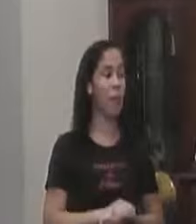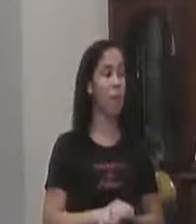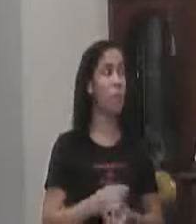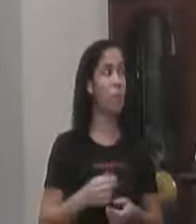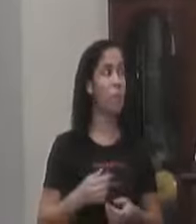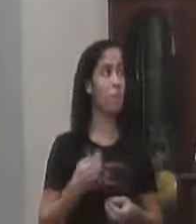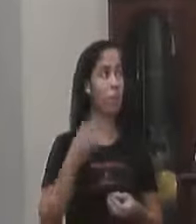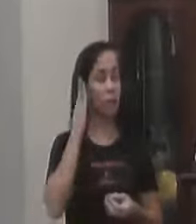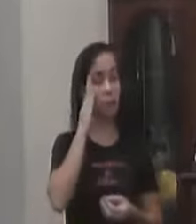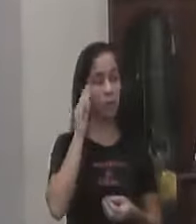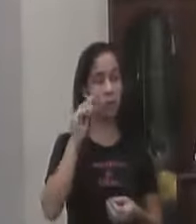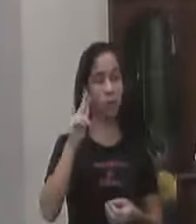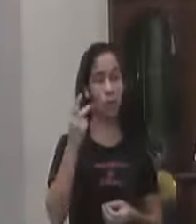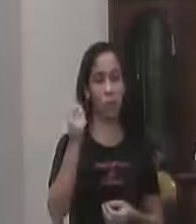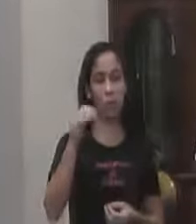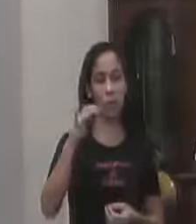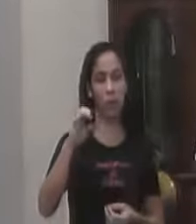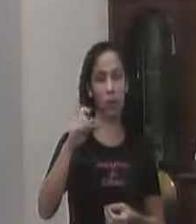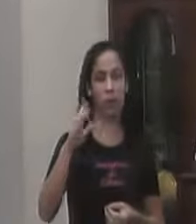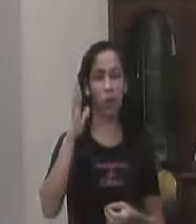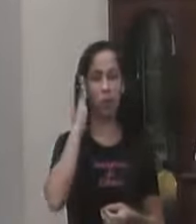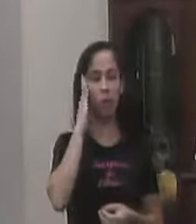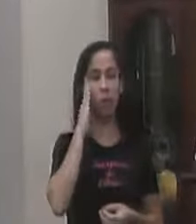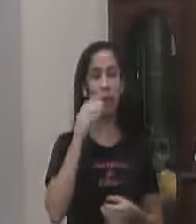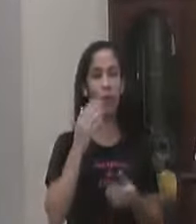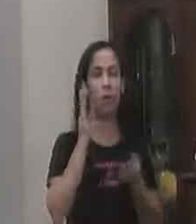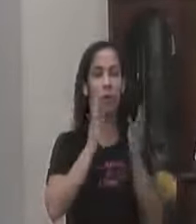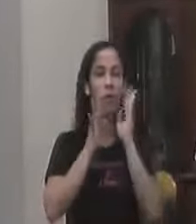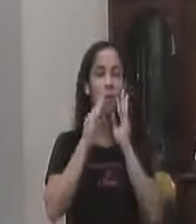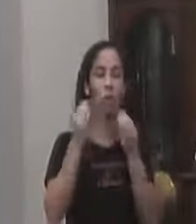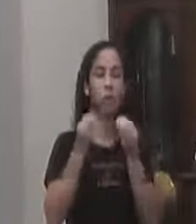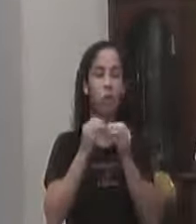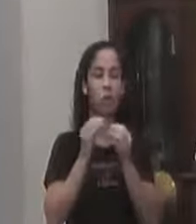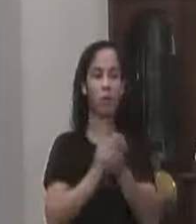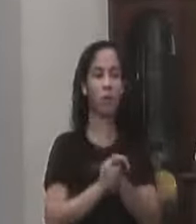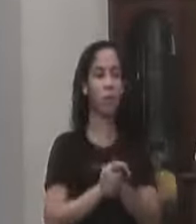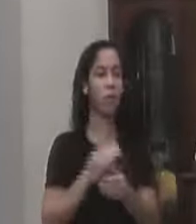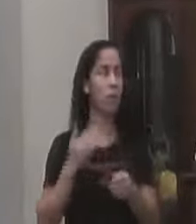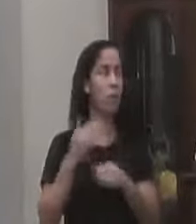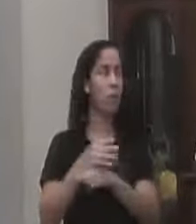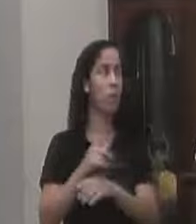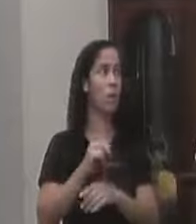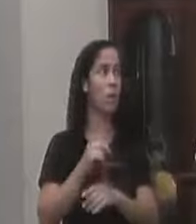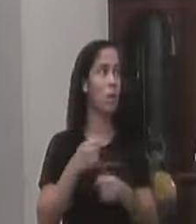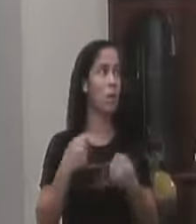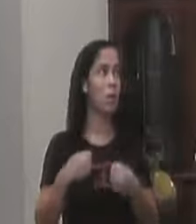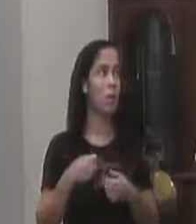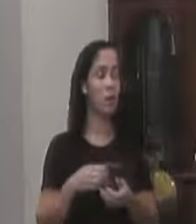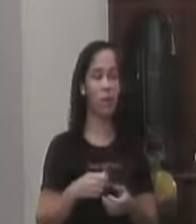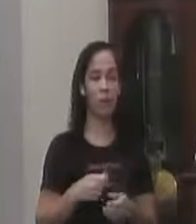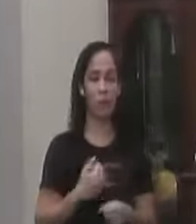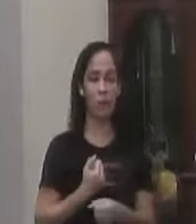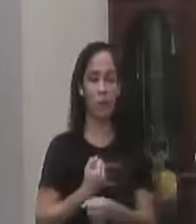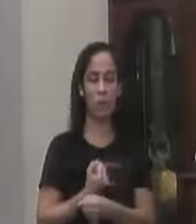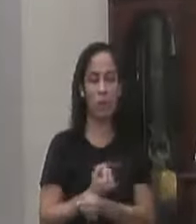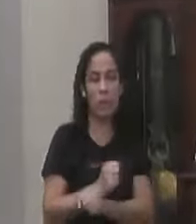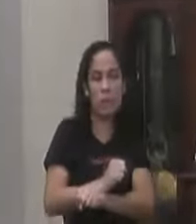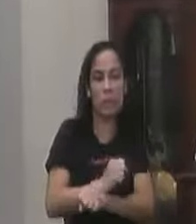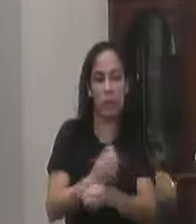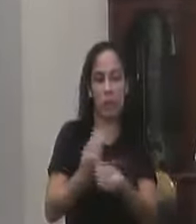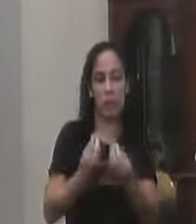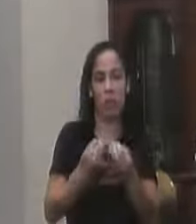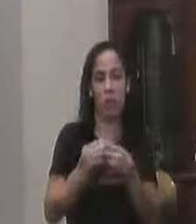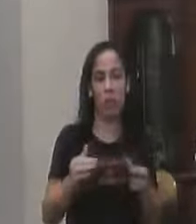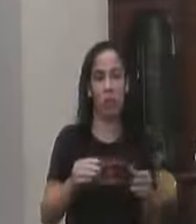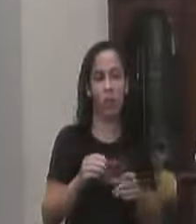Muita habilidade Para lidar Com as redes sociais Com o Facebook E isso não precisa ser Também Ninguém precisa ser Escravo Desse tipo de